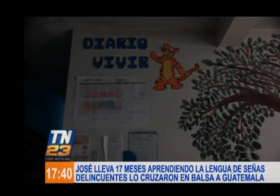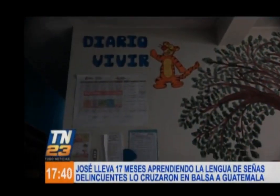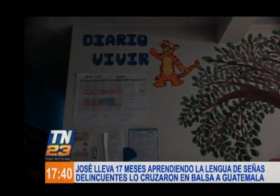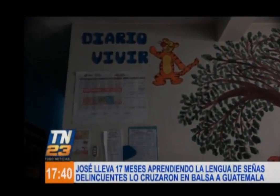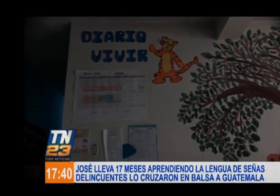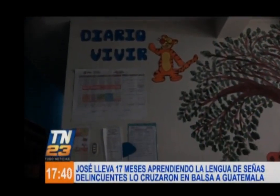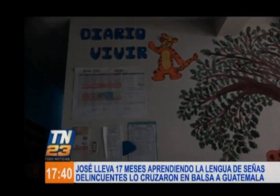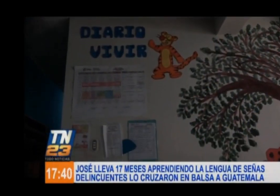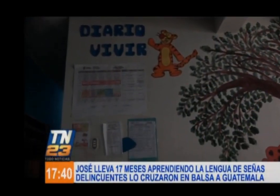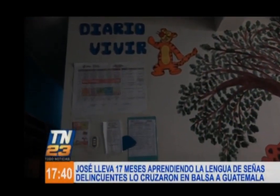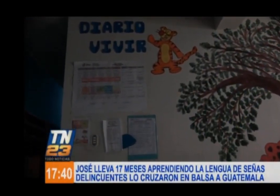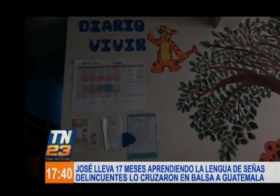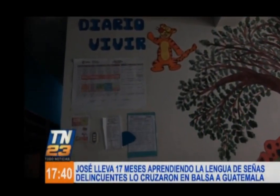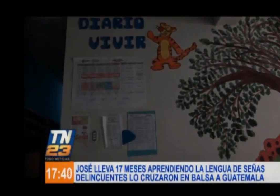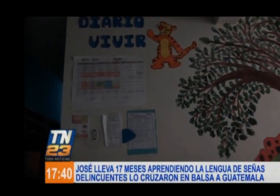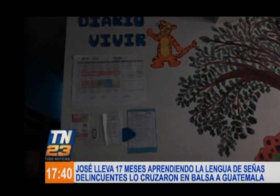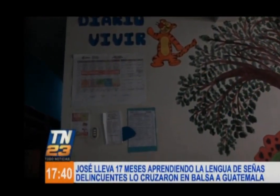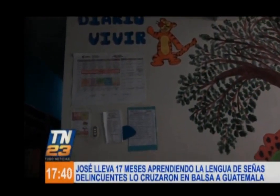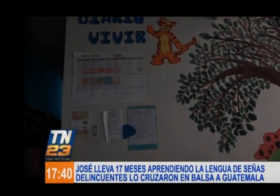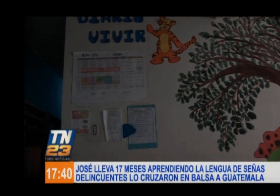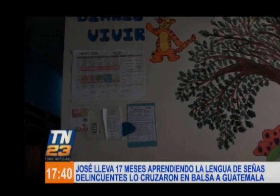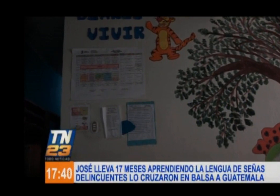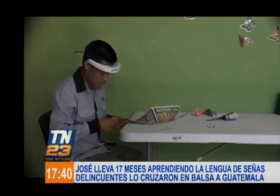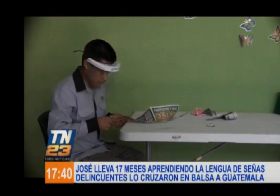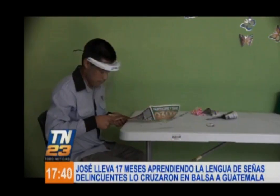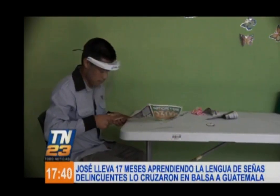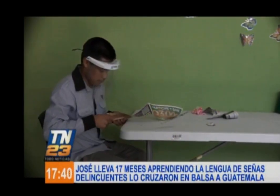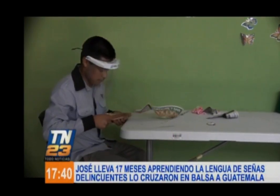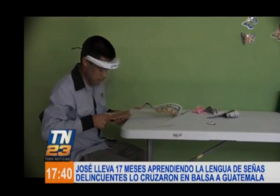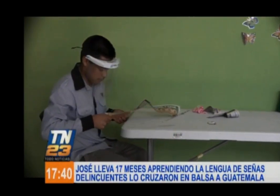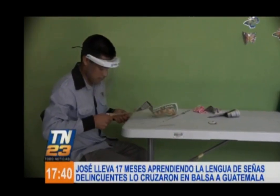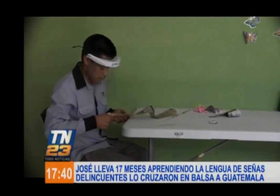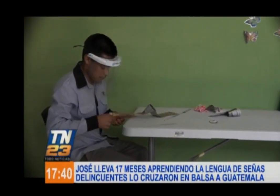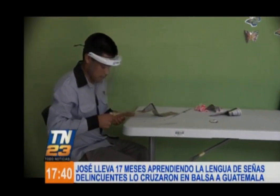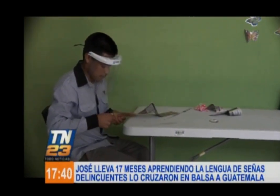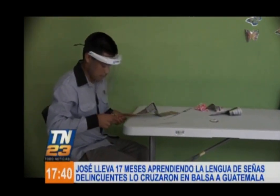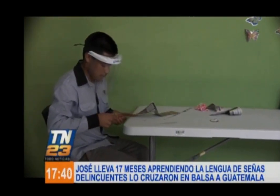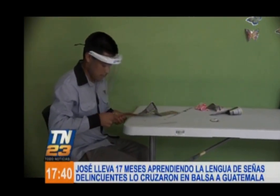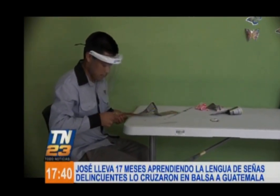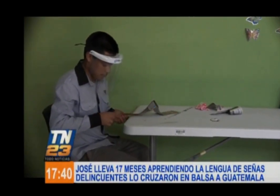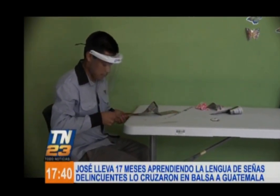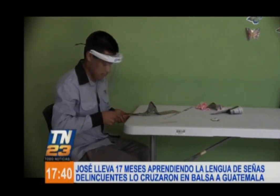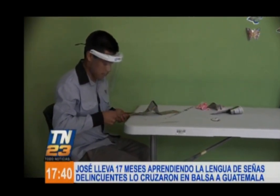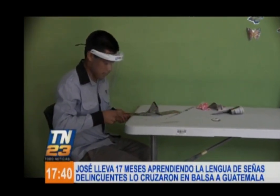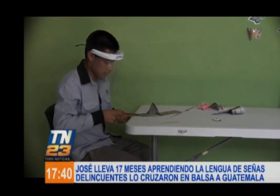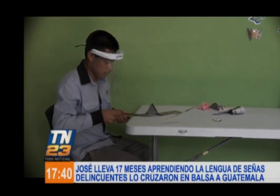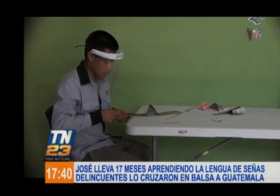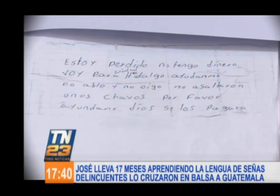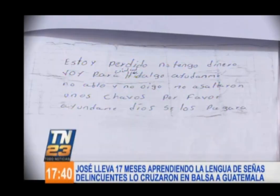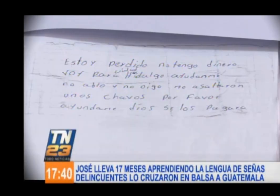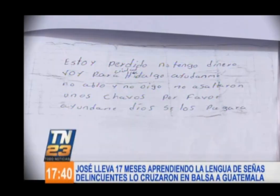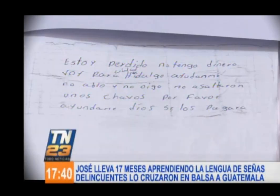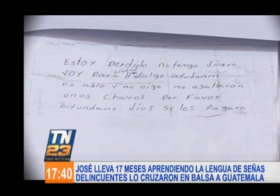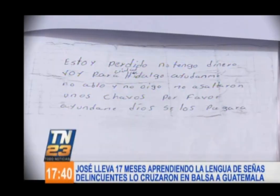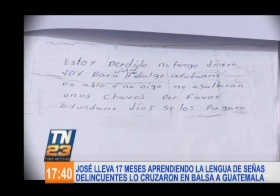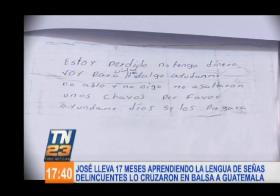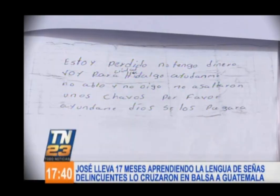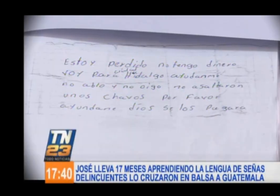Con el tiempo, integrantes del hogar de protección Nidia Martínez en Quetzaltenango esperan que José logre dar más detalles de su